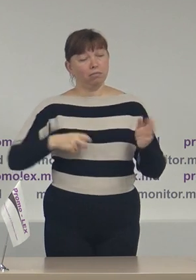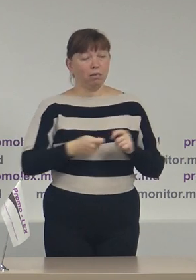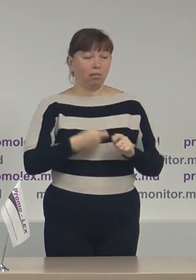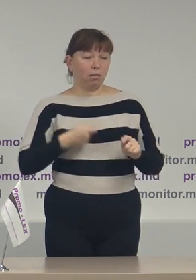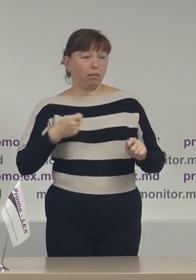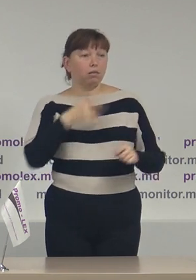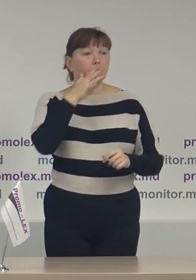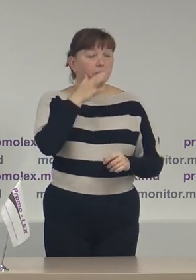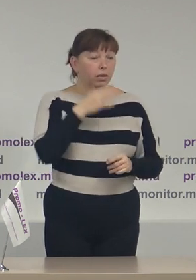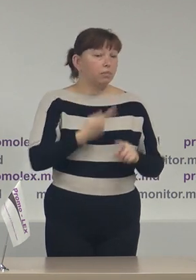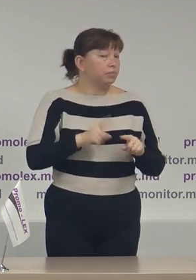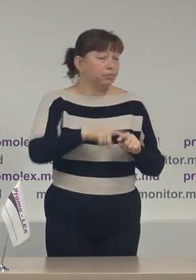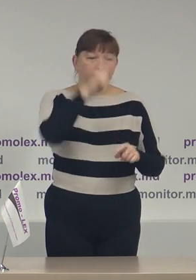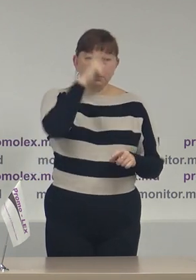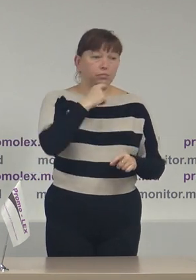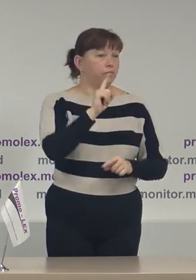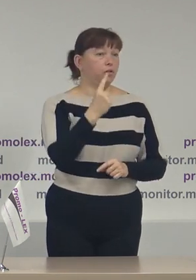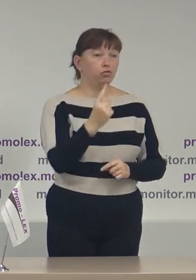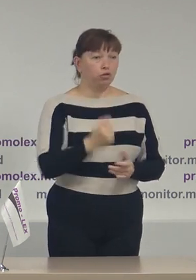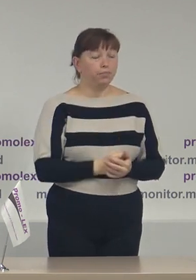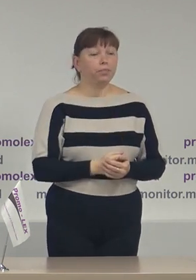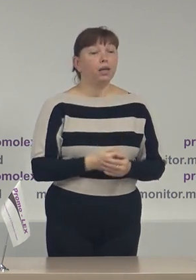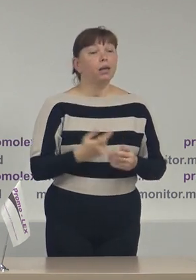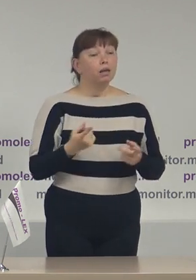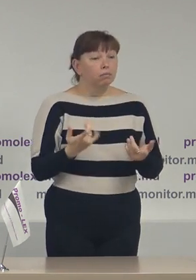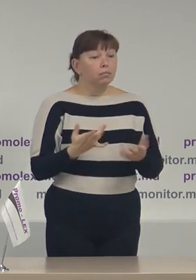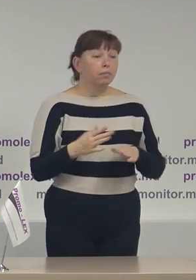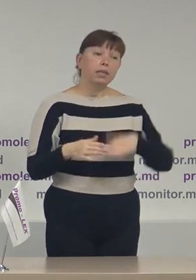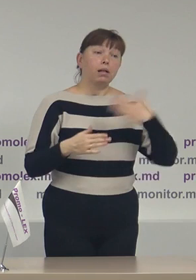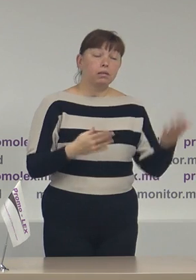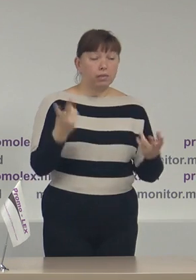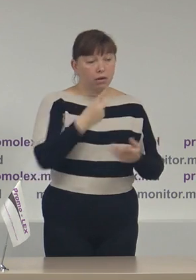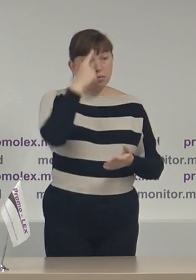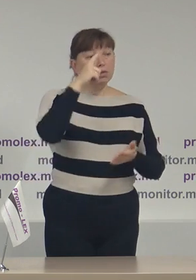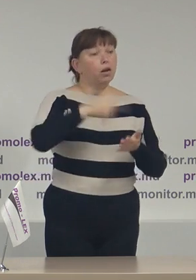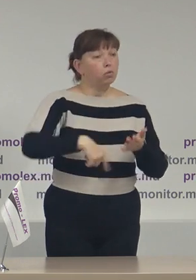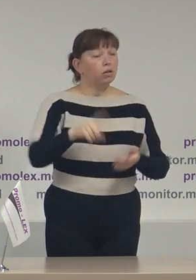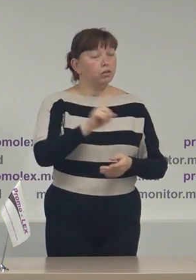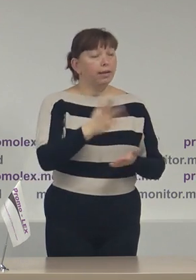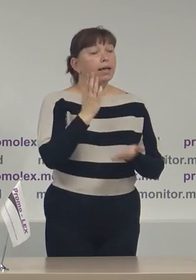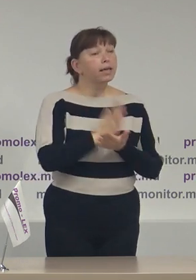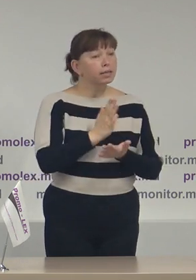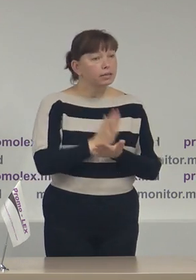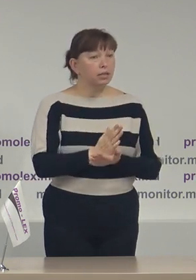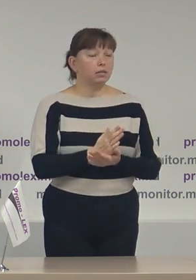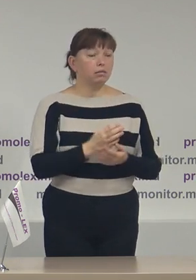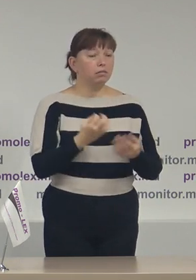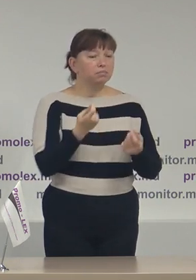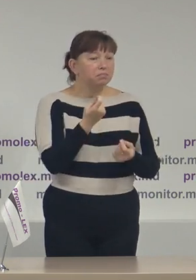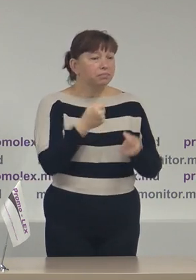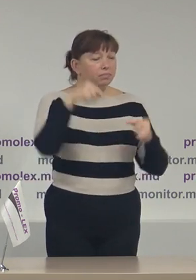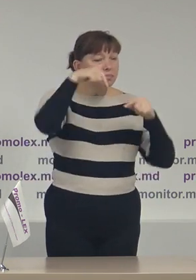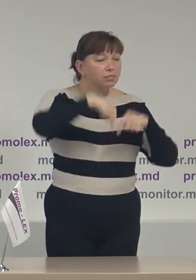inexplicabil. Pe de altă parte trebuie să recunoaștem că există anumite contradicții